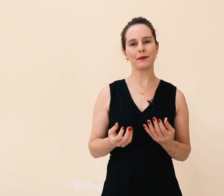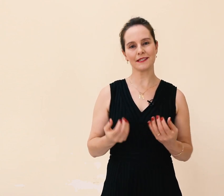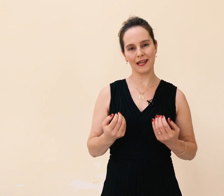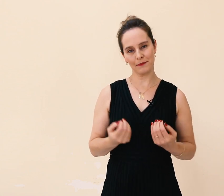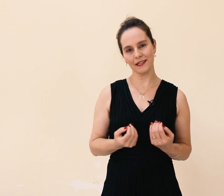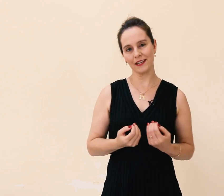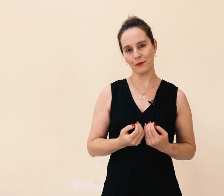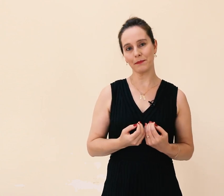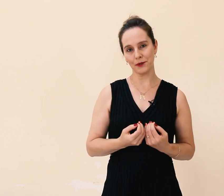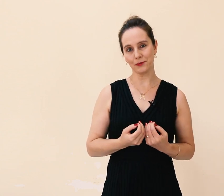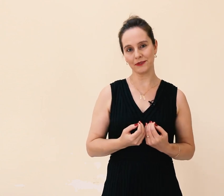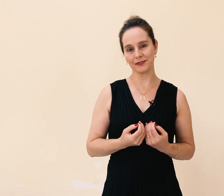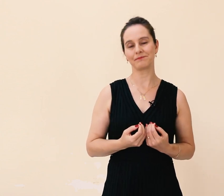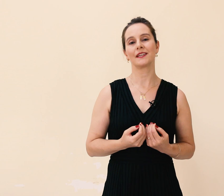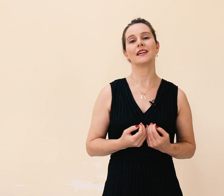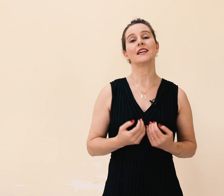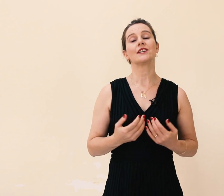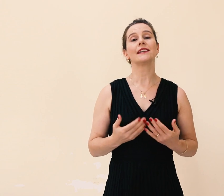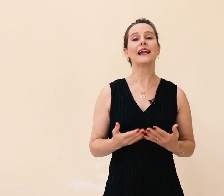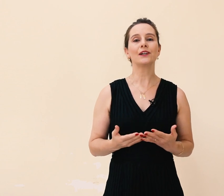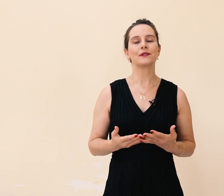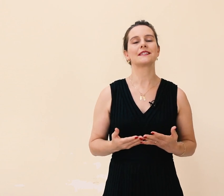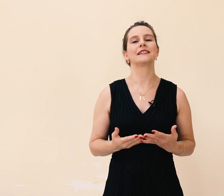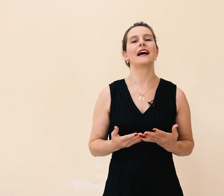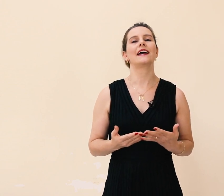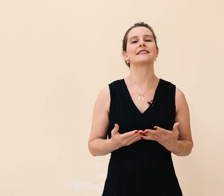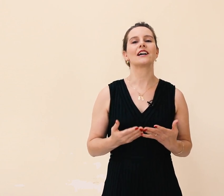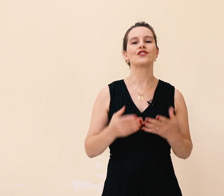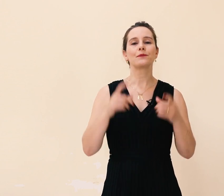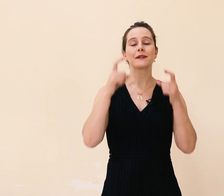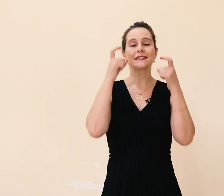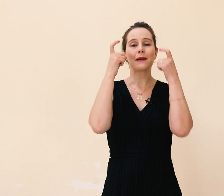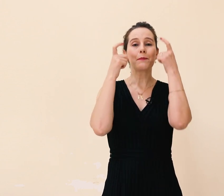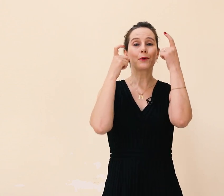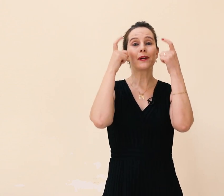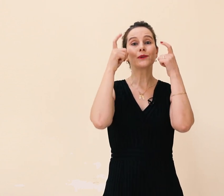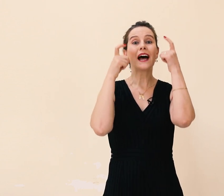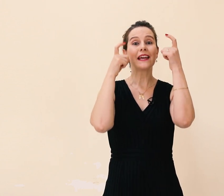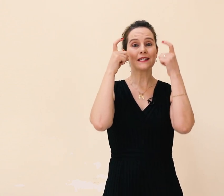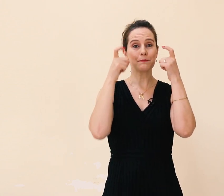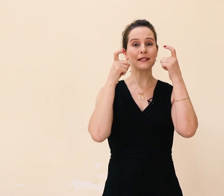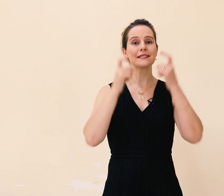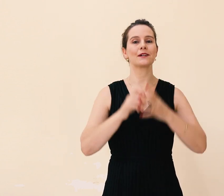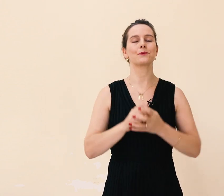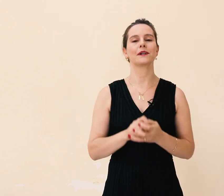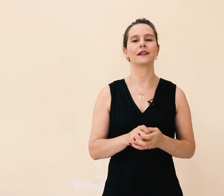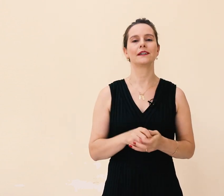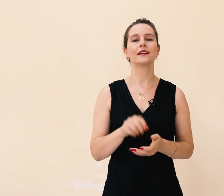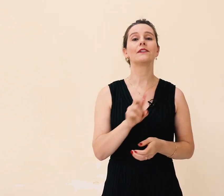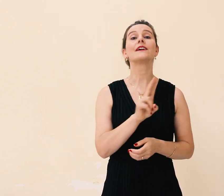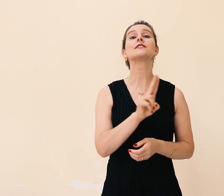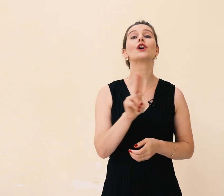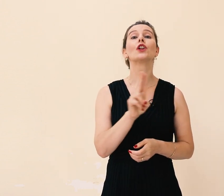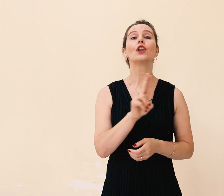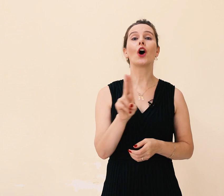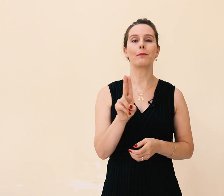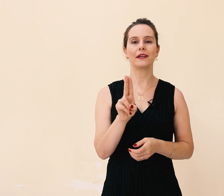percebe que tem uma pergunta. Na língua de sinais, a gente percebe por meio da expressão. Então ele faz nome,